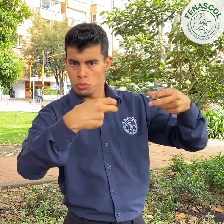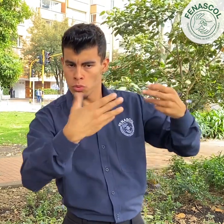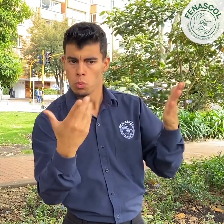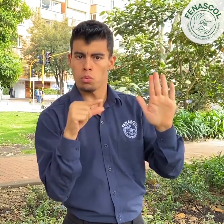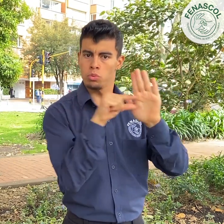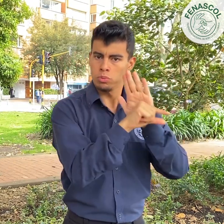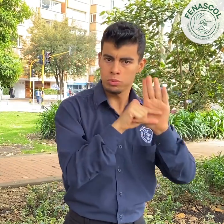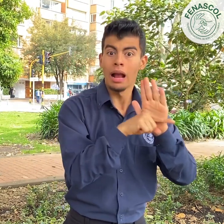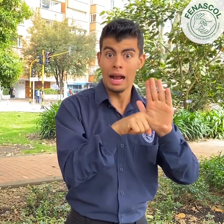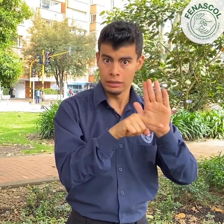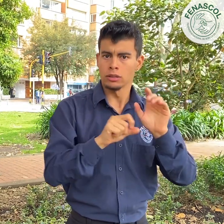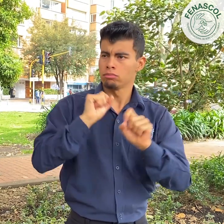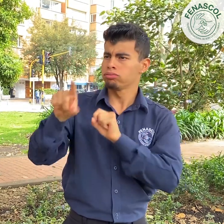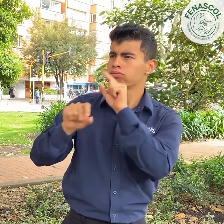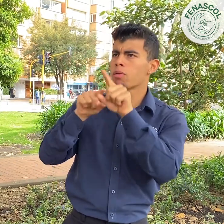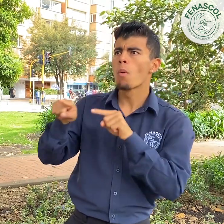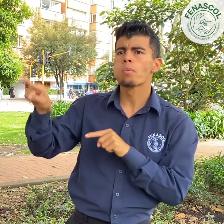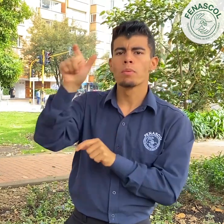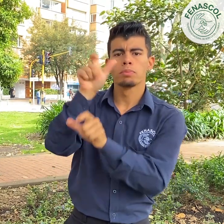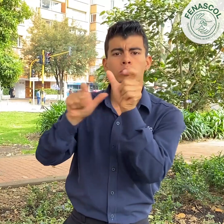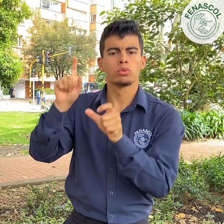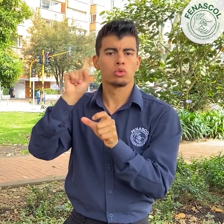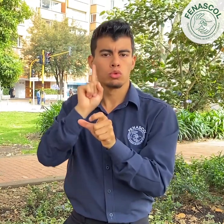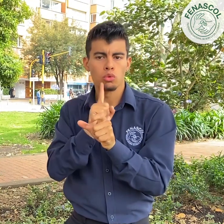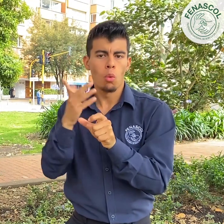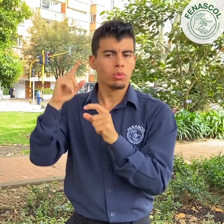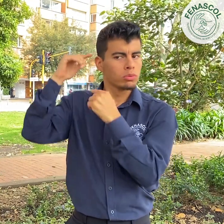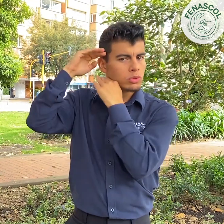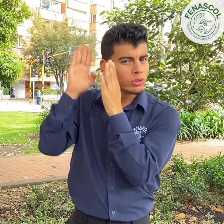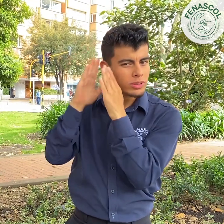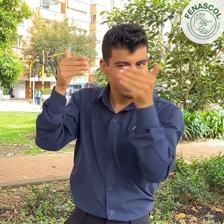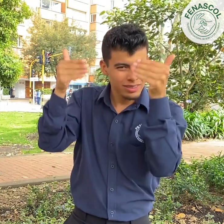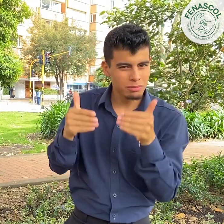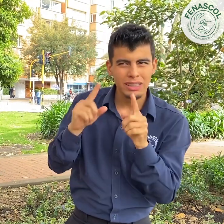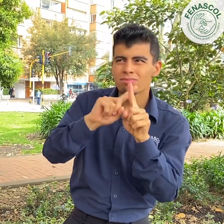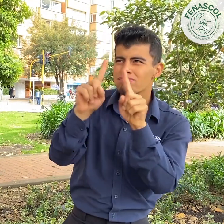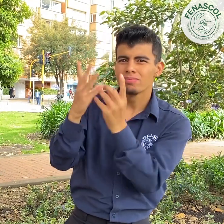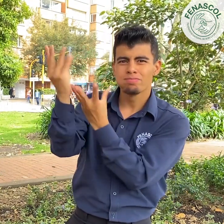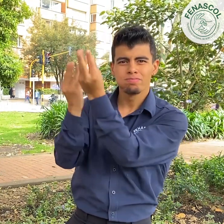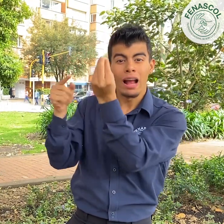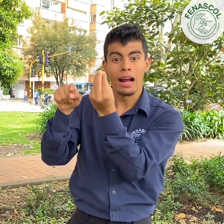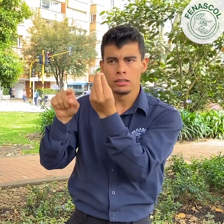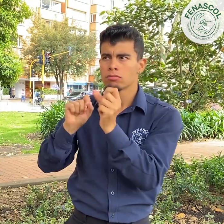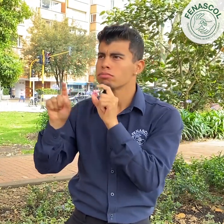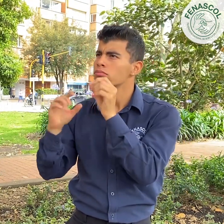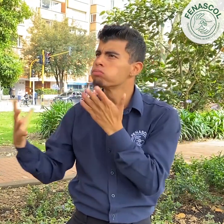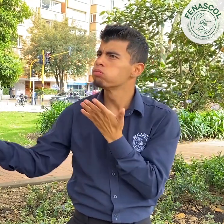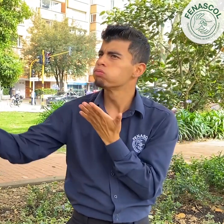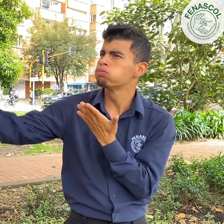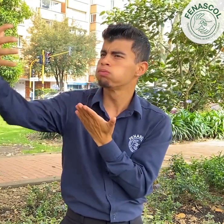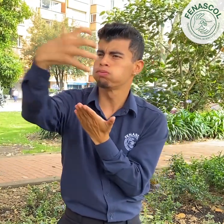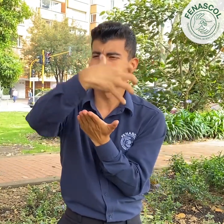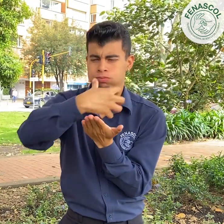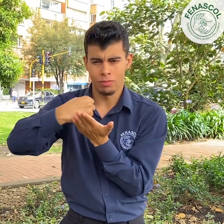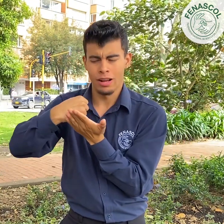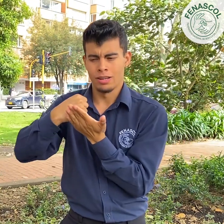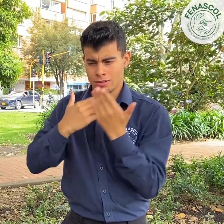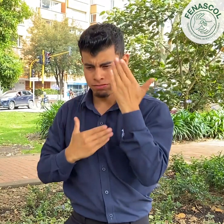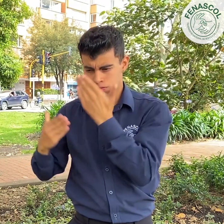televisión, como el recuadro de interpretación, subtitulación y closed caption. Tras el levantamiento de la información, se realizó su